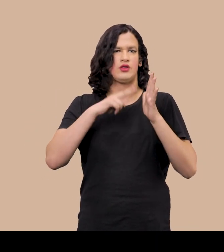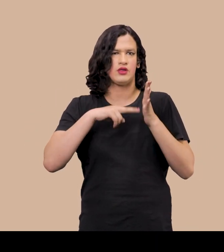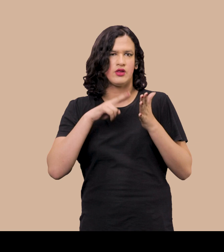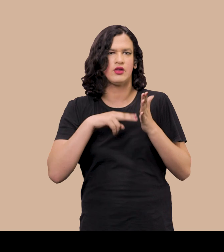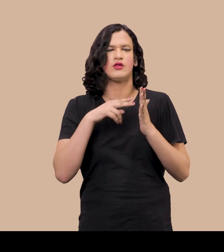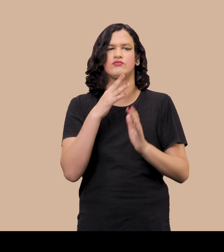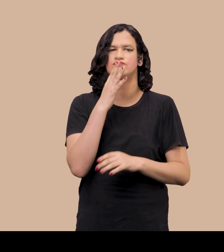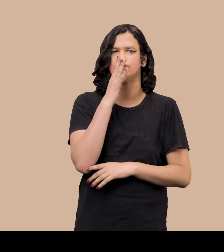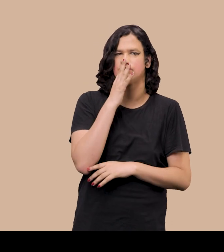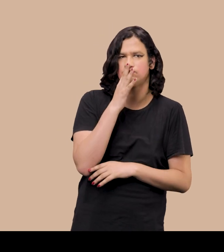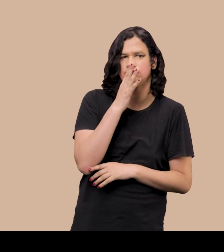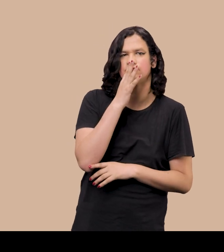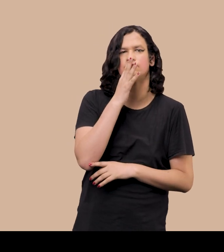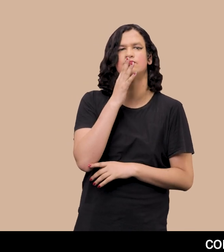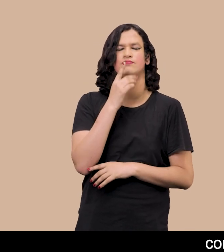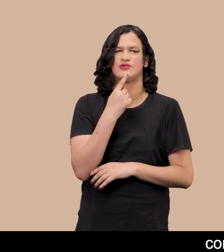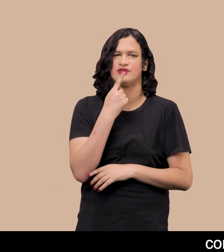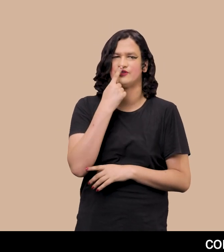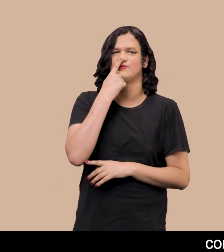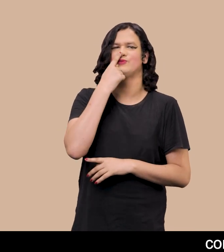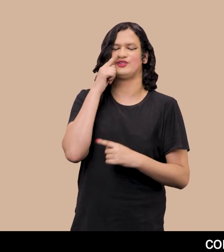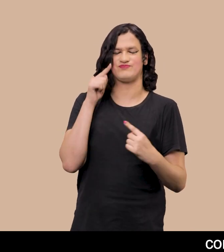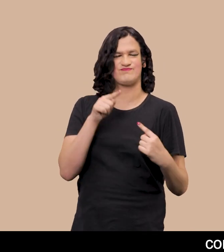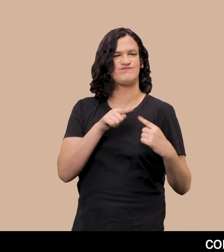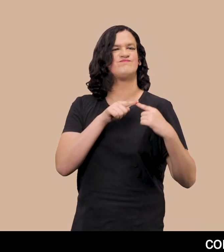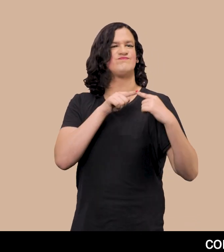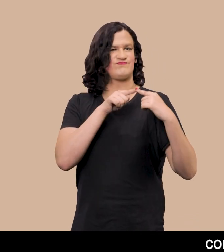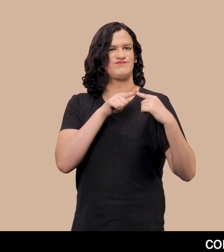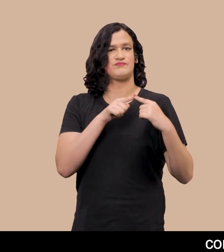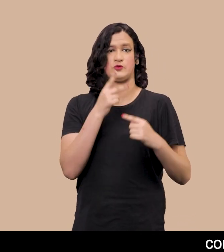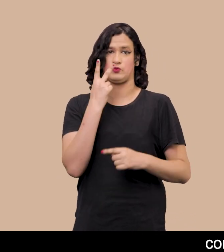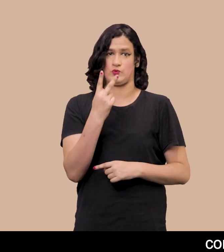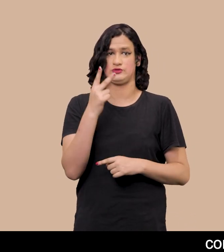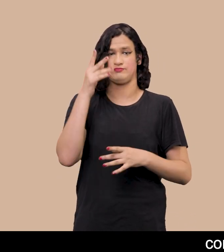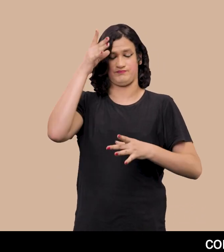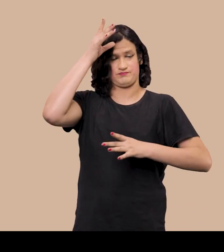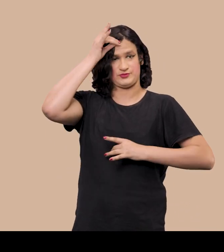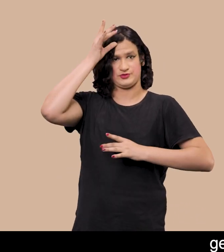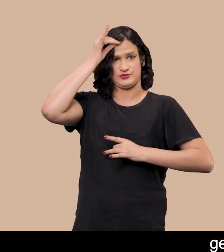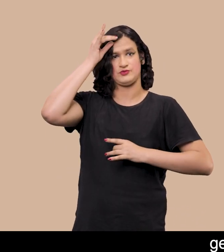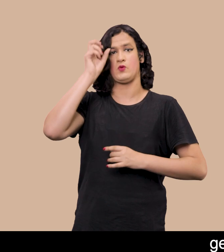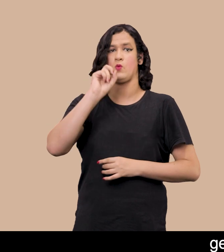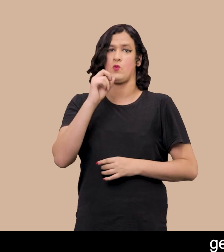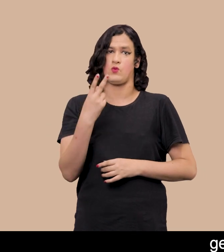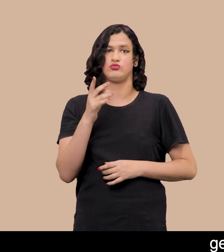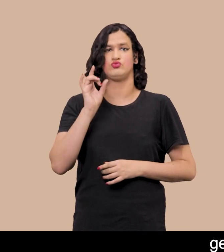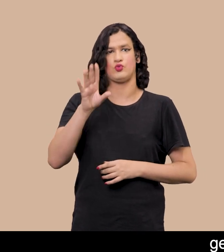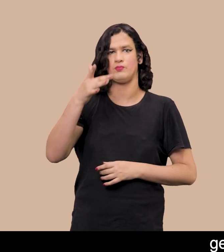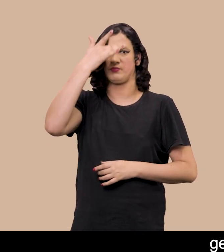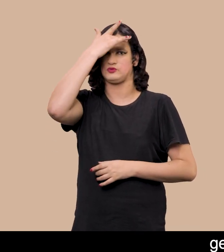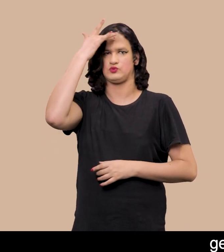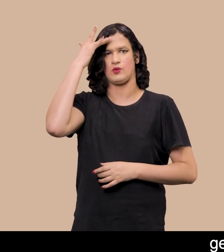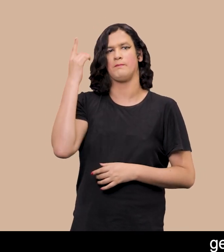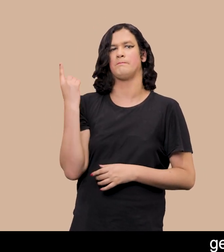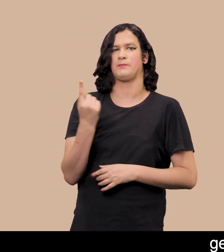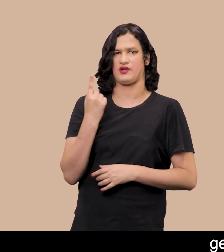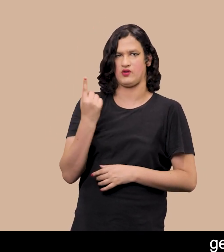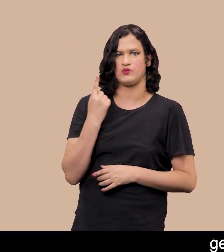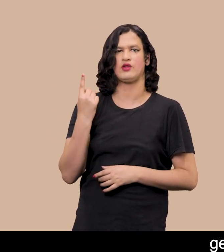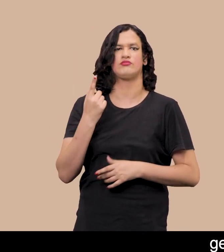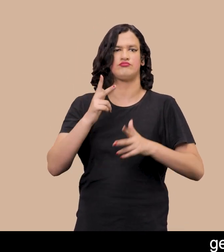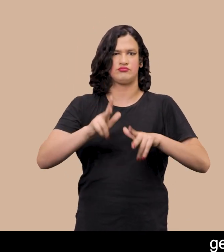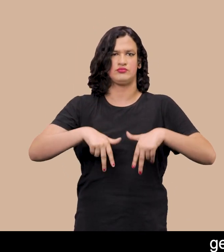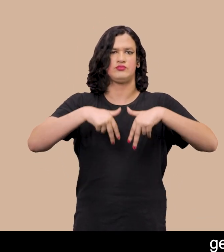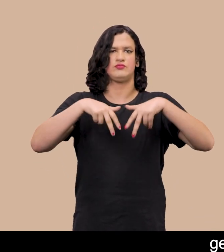contemplação e afeto Com dois personagens ou apenas uma figura solitária Geralmente, dispostos em um